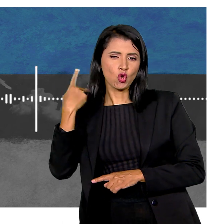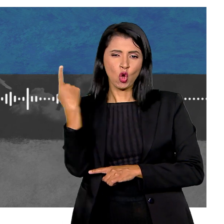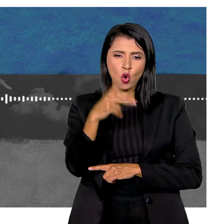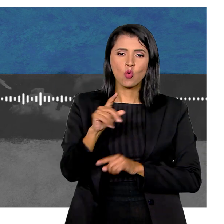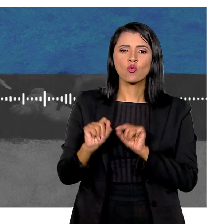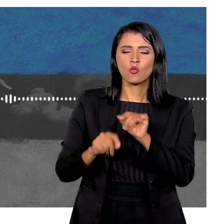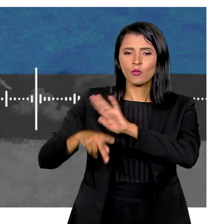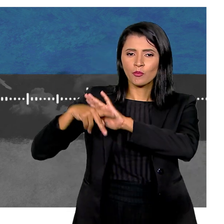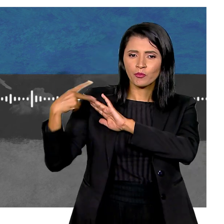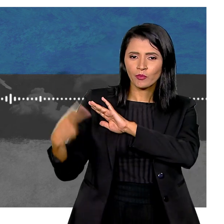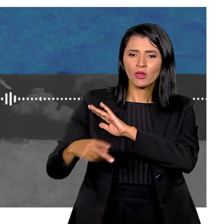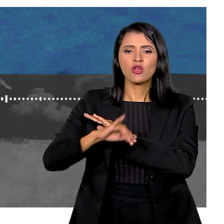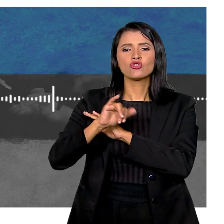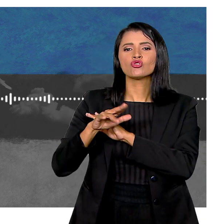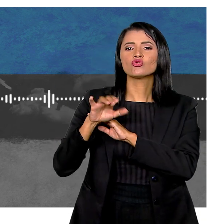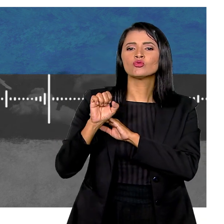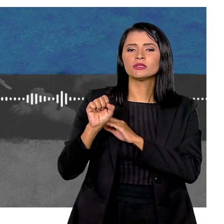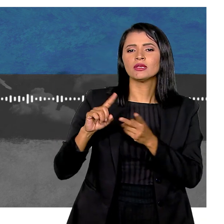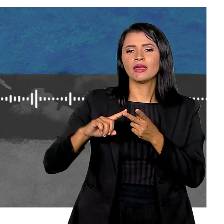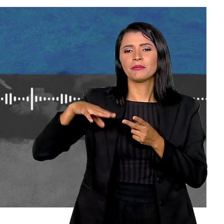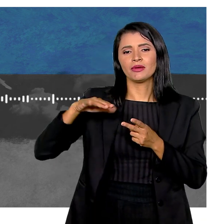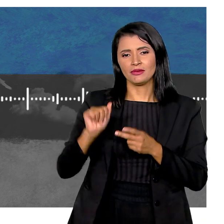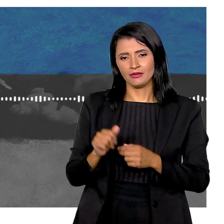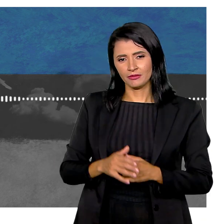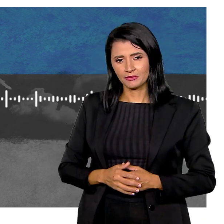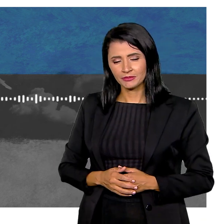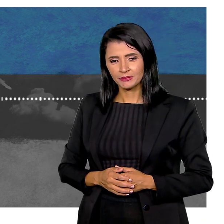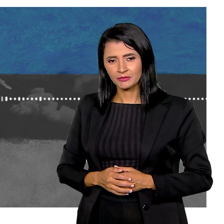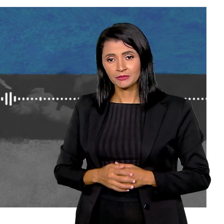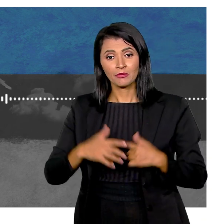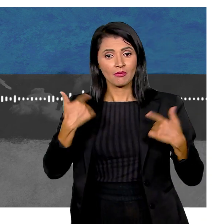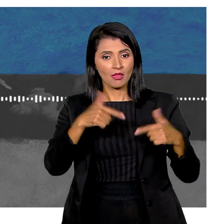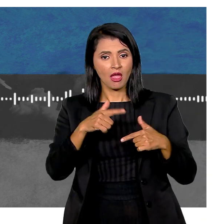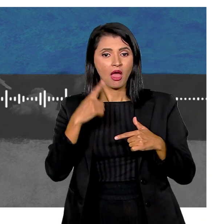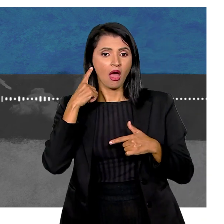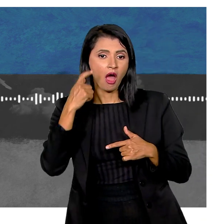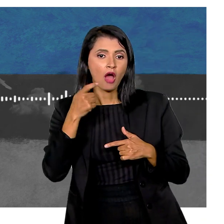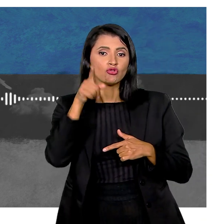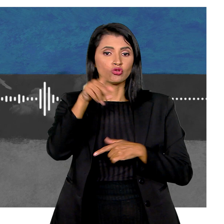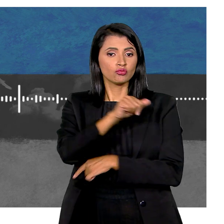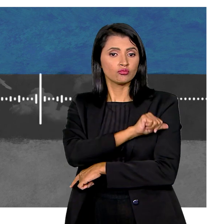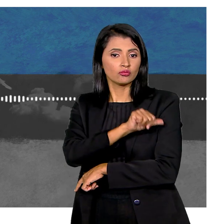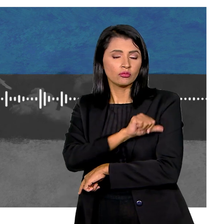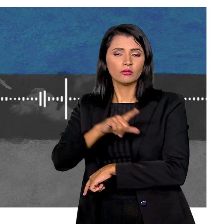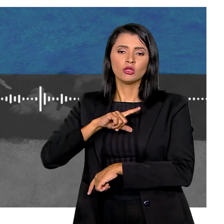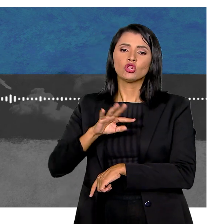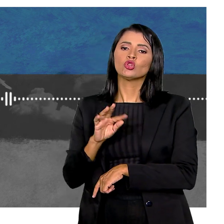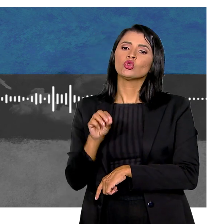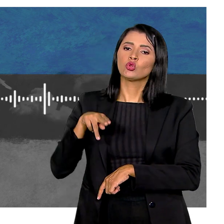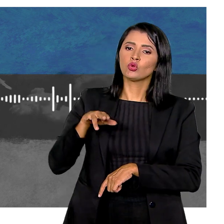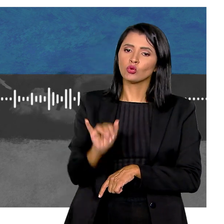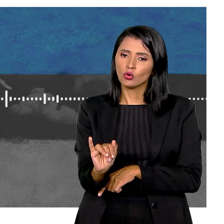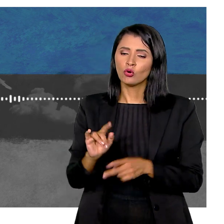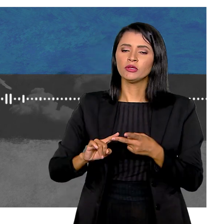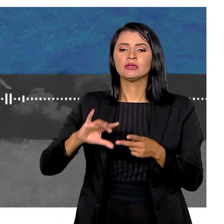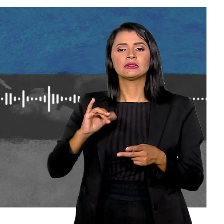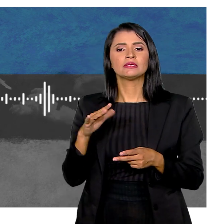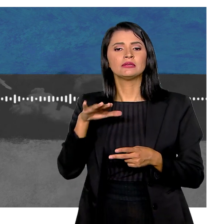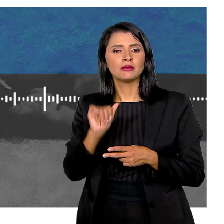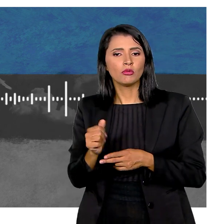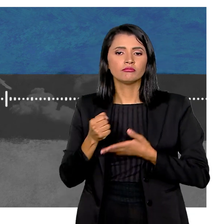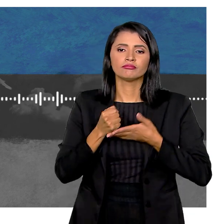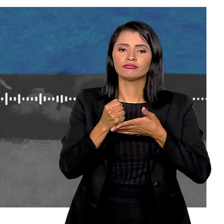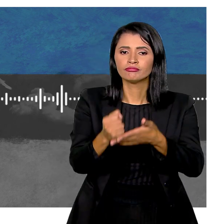sonoplastia Identidade sonora São de José Maria Pardal Na operação de áudio No Rio Temos Tony Godoy